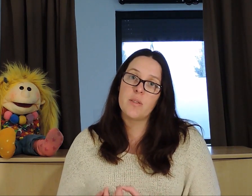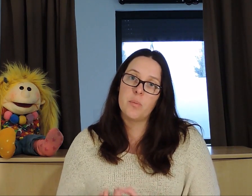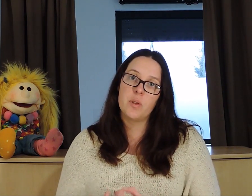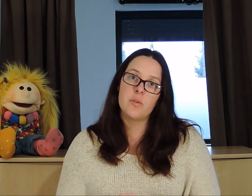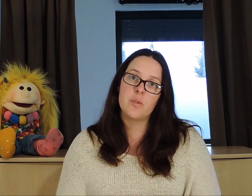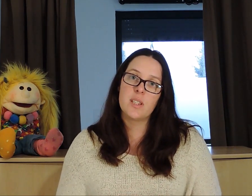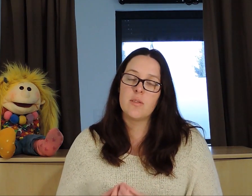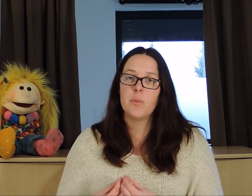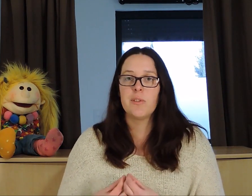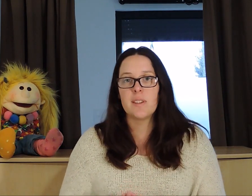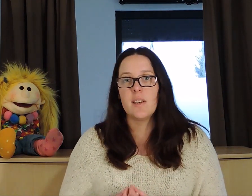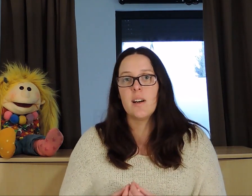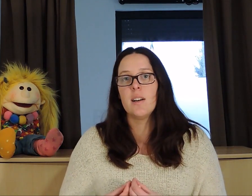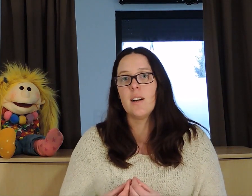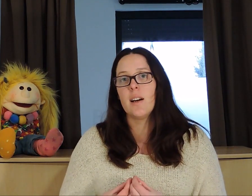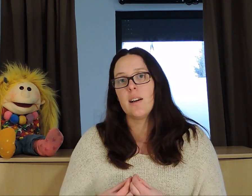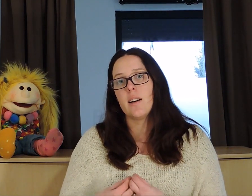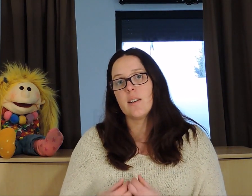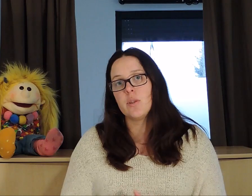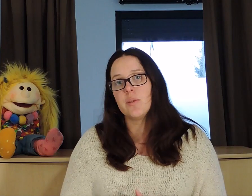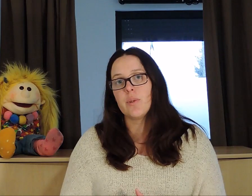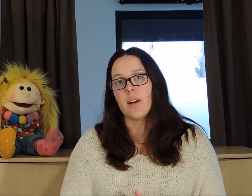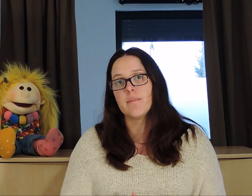personnes porteuses de trisomie 21 à ce niveau-là.